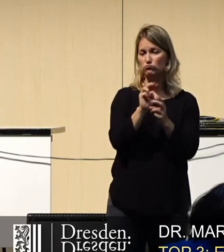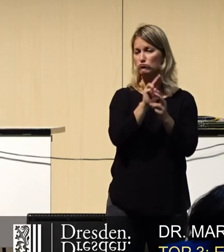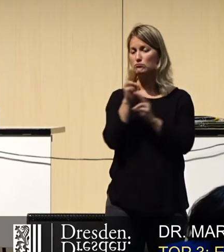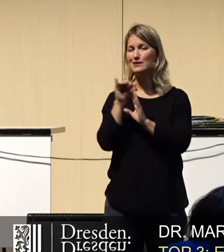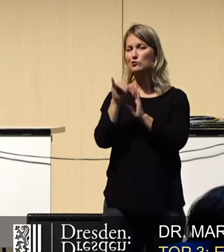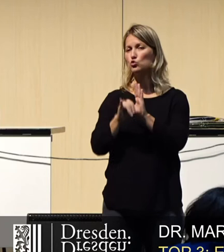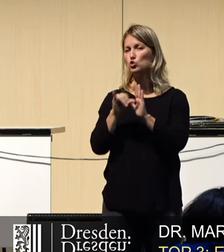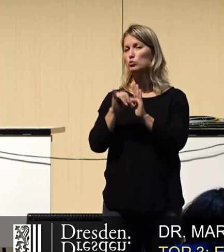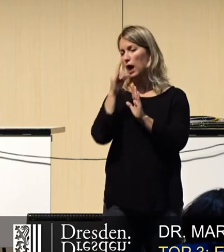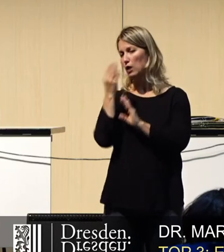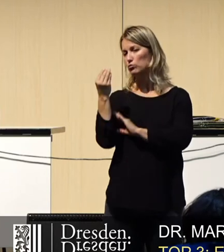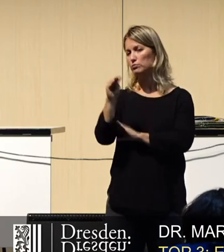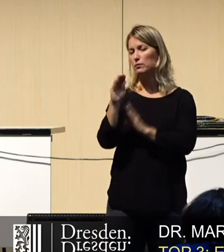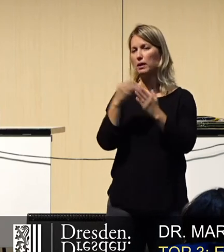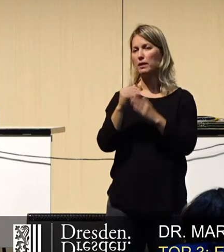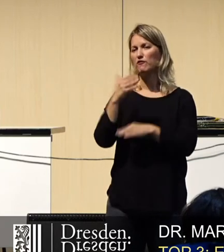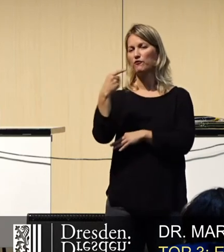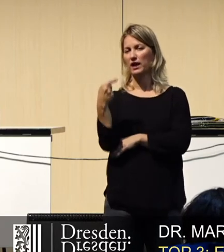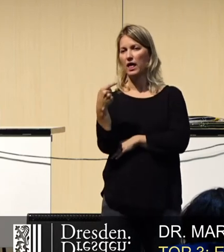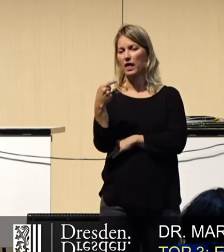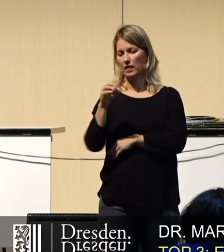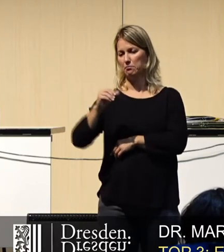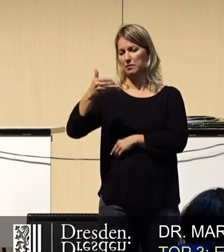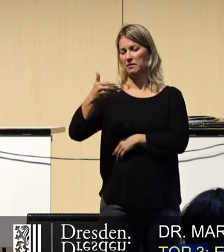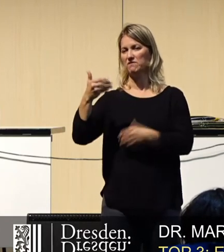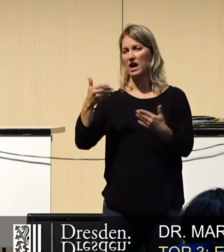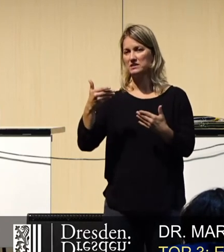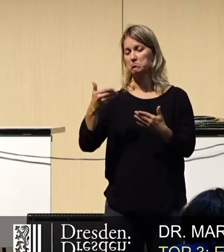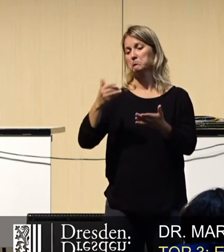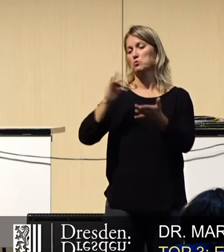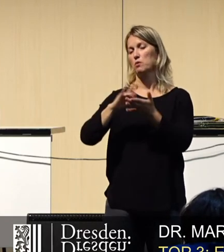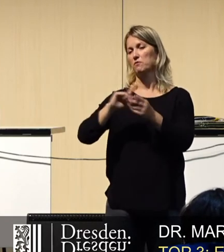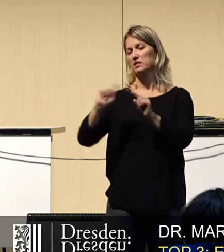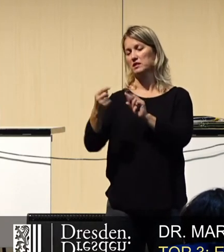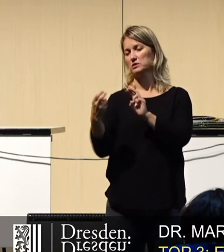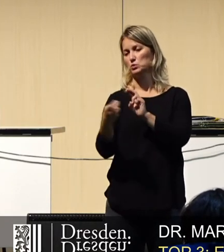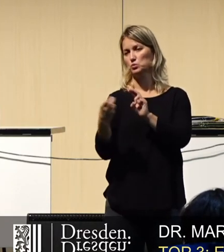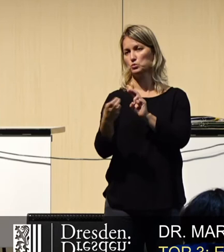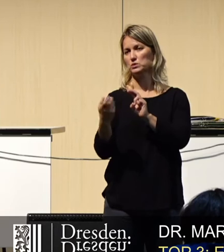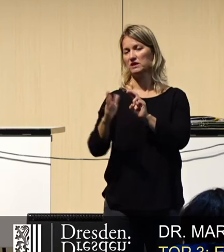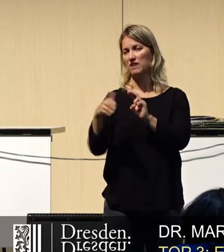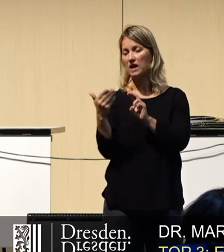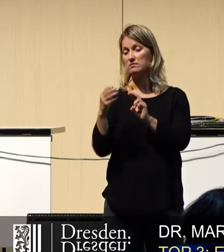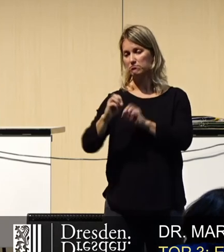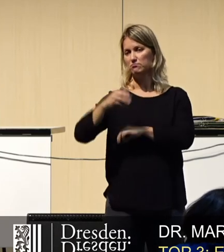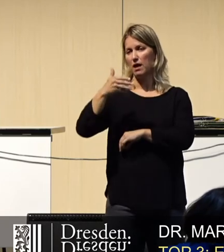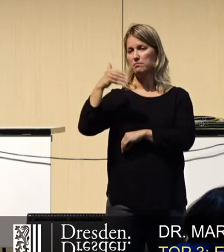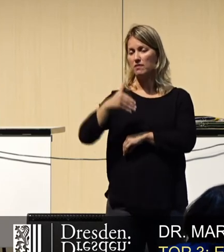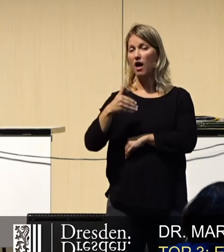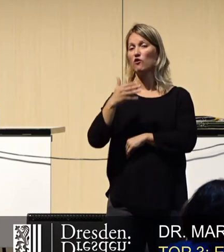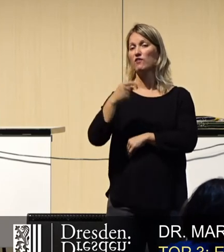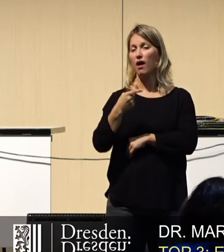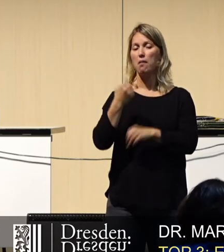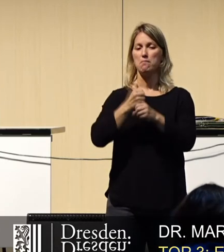5G eingeben und je nachdem, wie der Algorithmus das aussucht, landet man entweder dabei, dass 5G Corona macht,